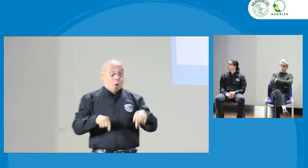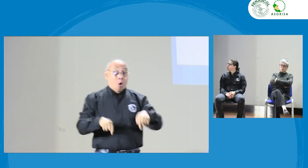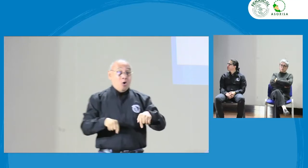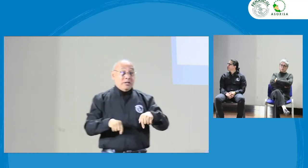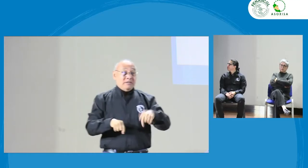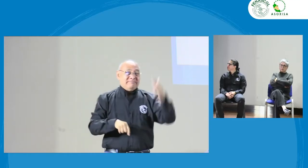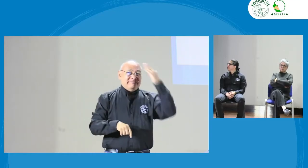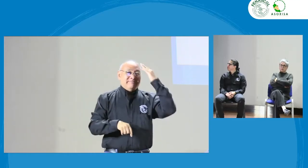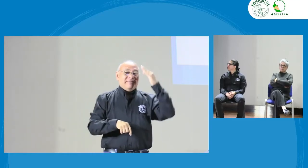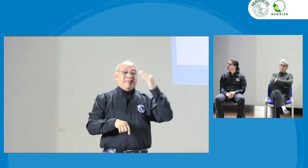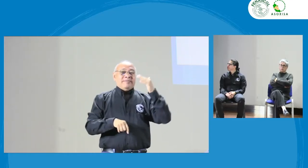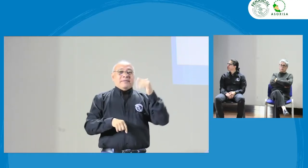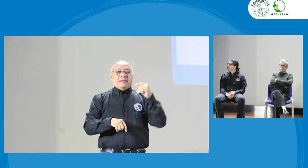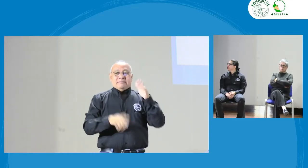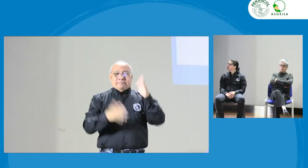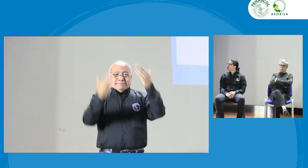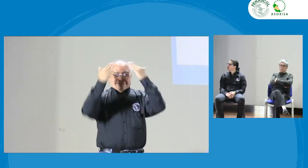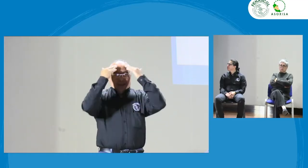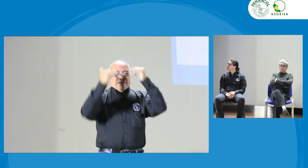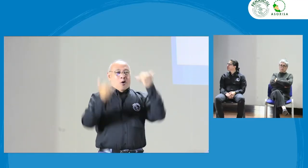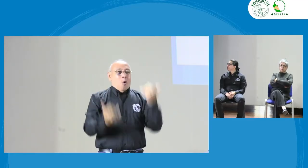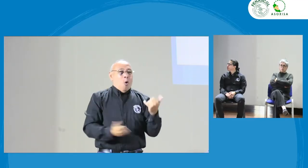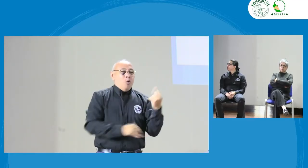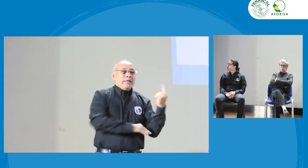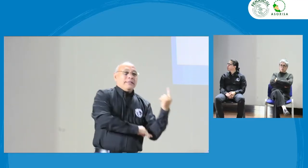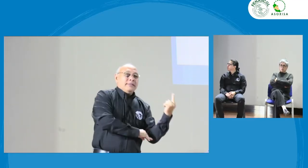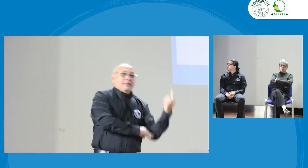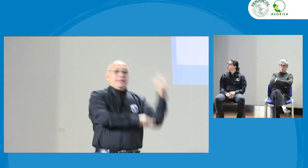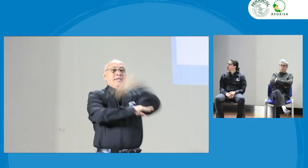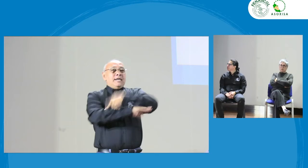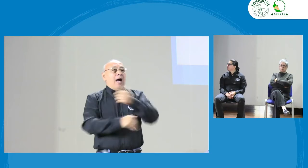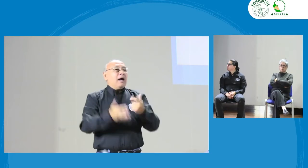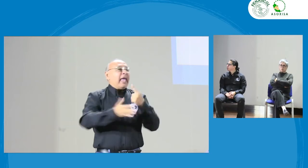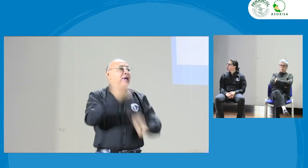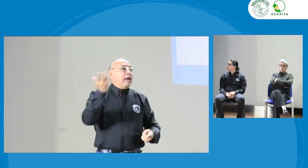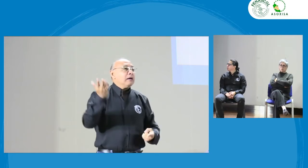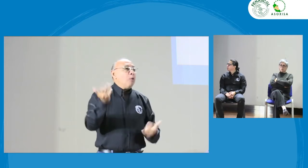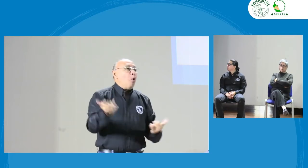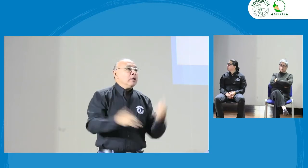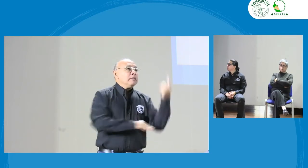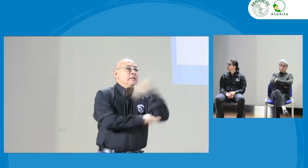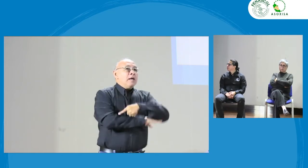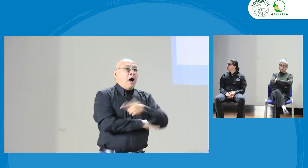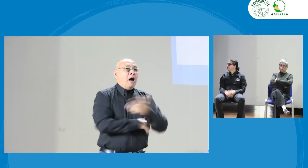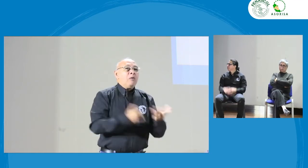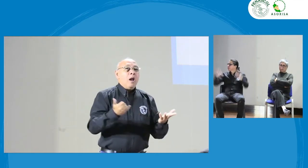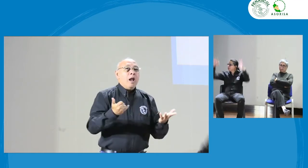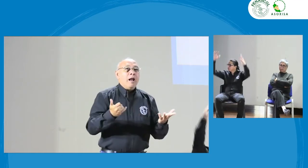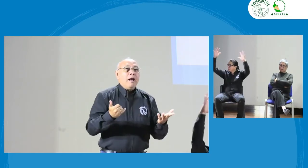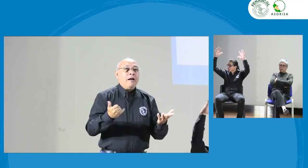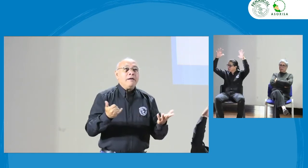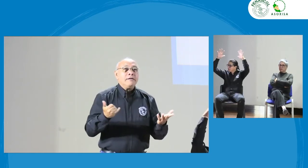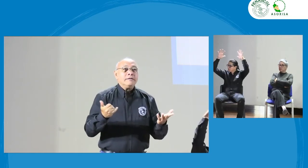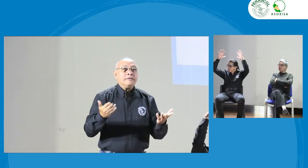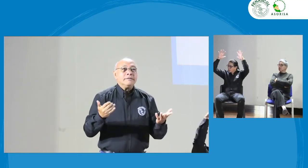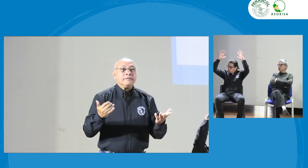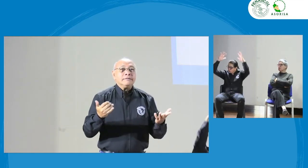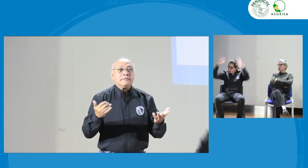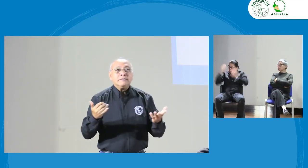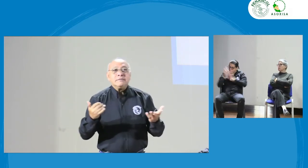el día de hoy, la celebración, sabemos que, sabemos que hoy es el día de, a ver,